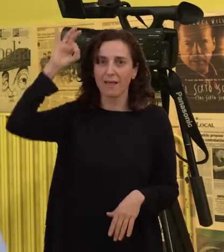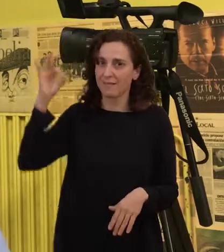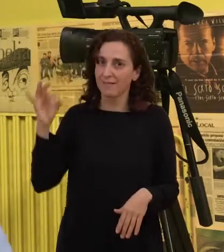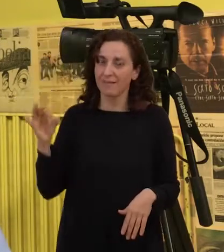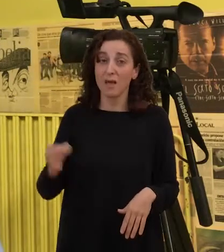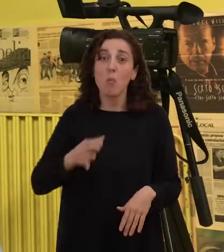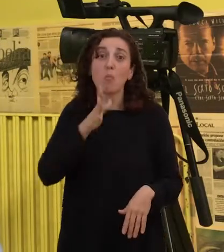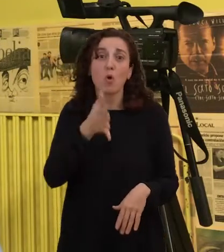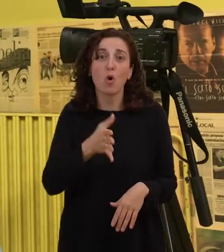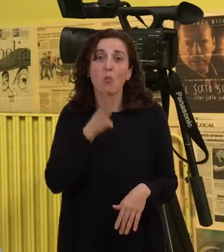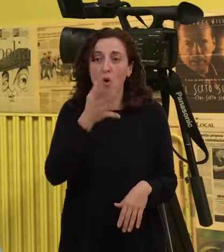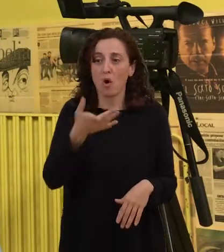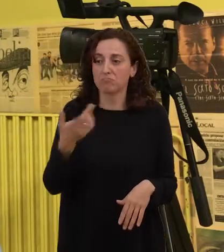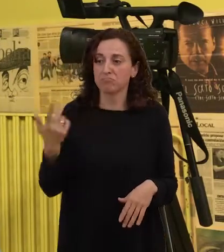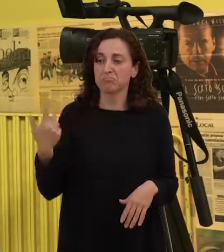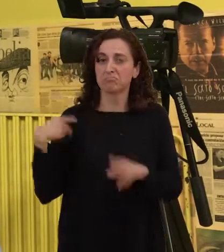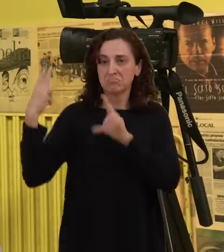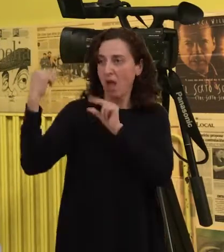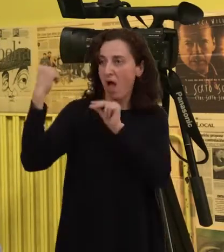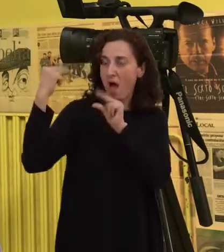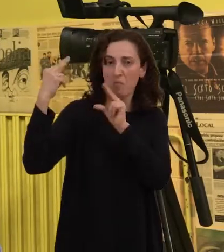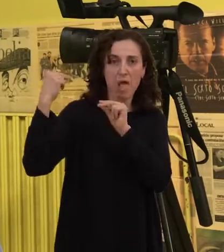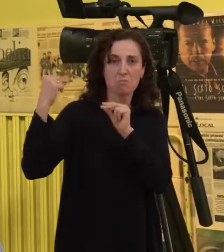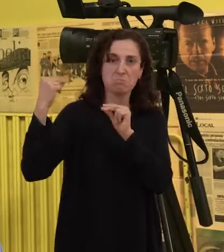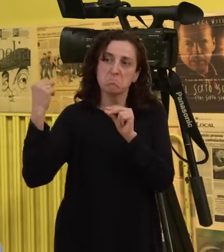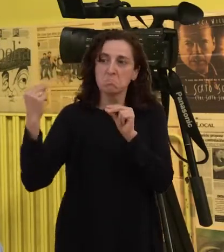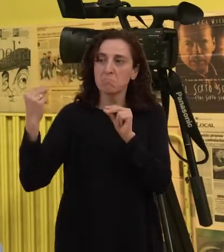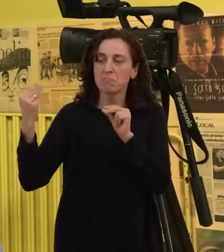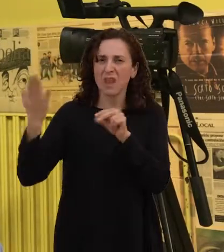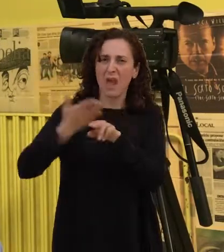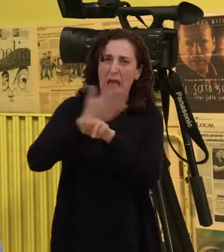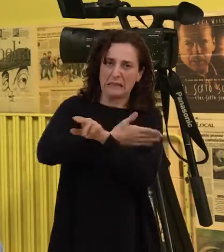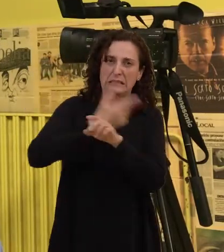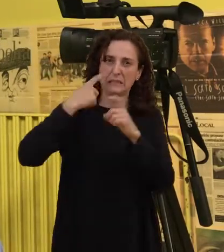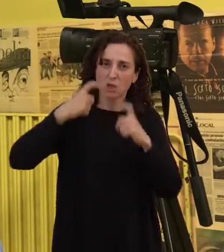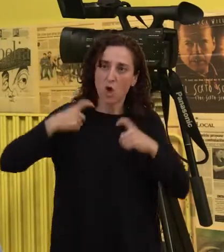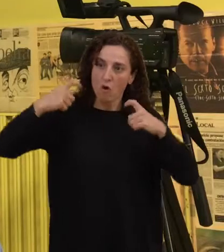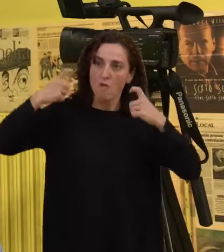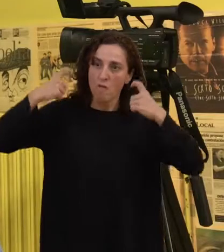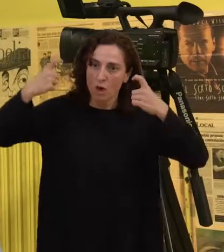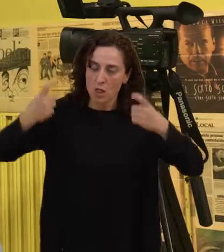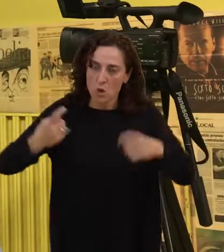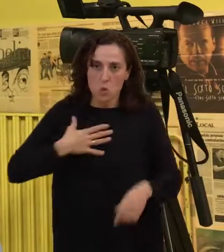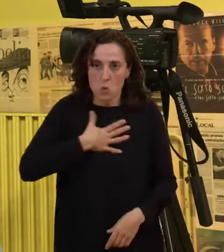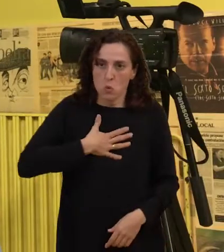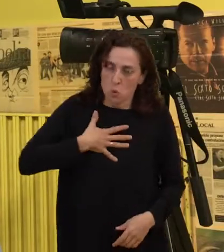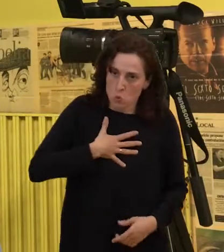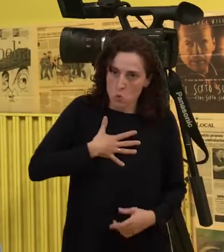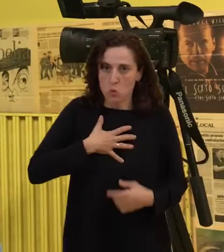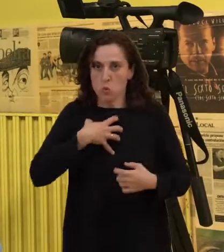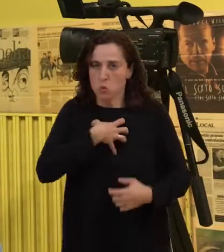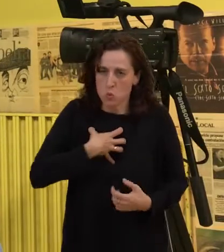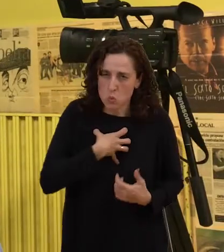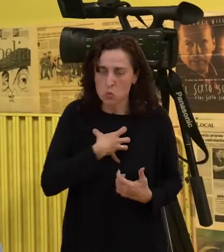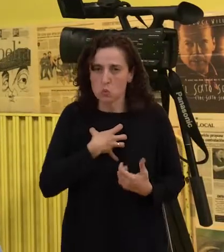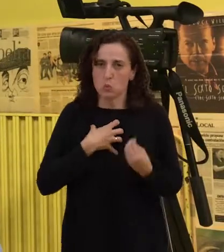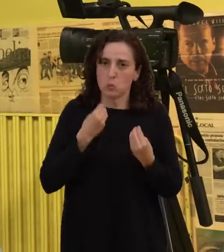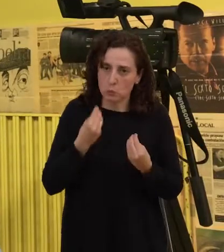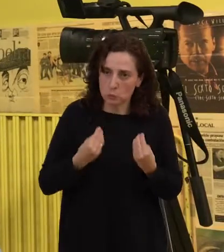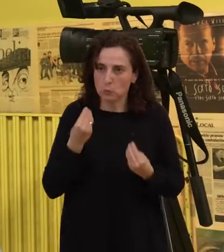poder falar comigo sen tanto esforzo e sen tanta incomodidade como tenían que facerlo